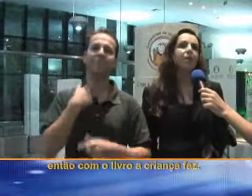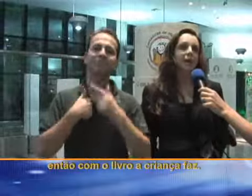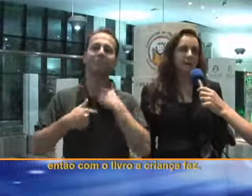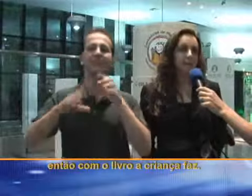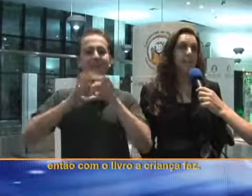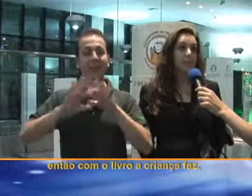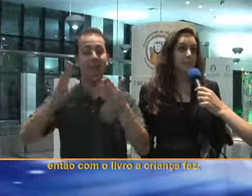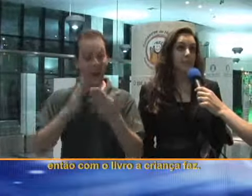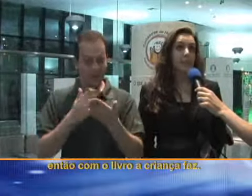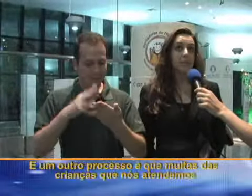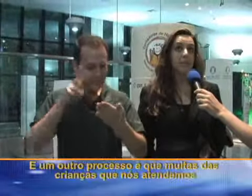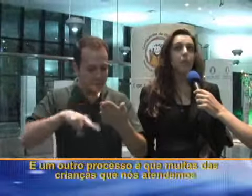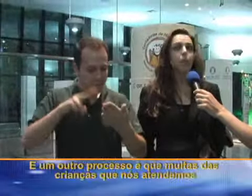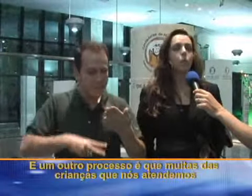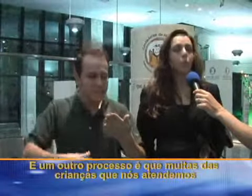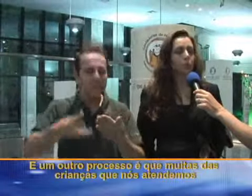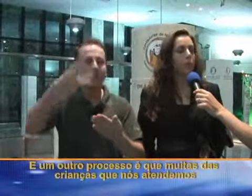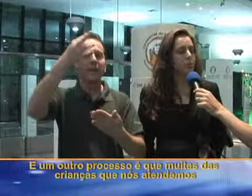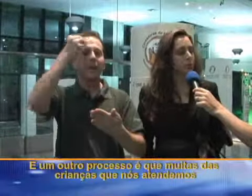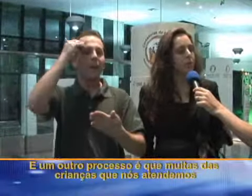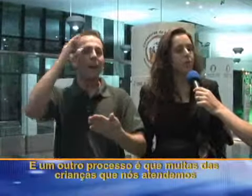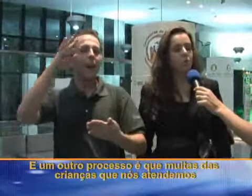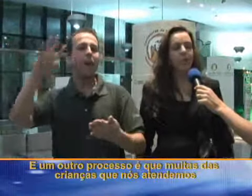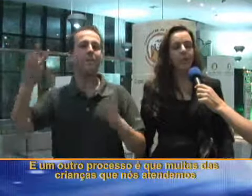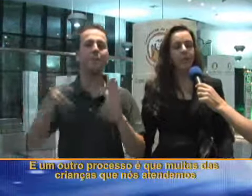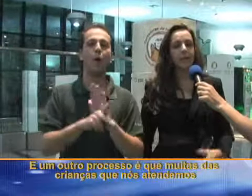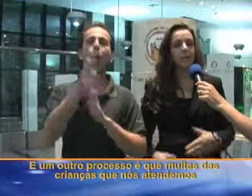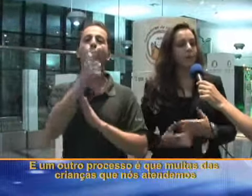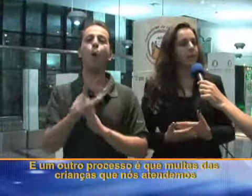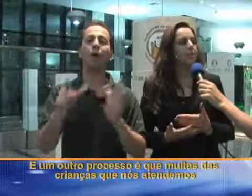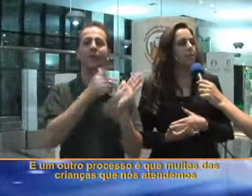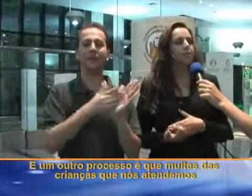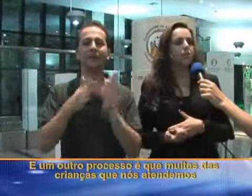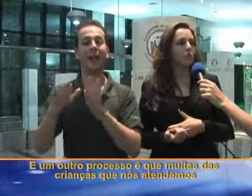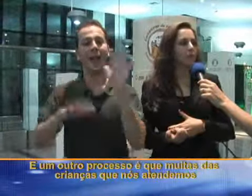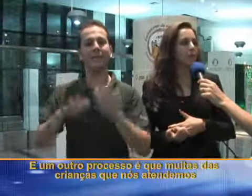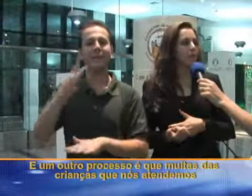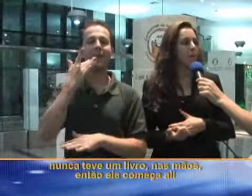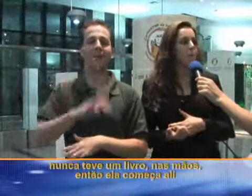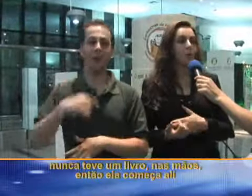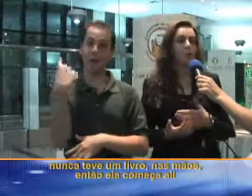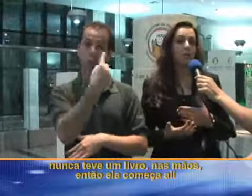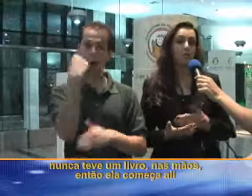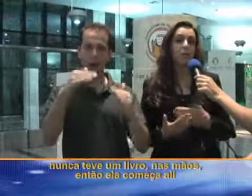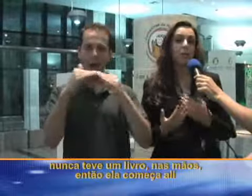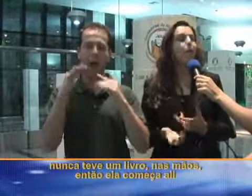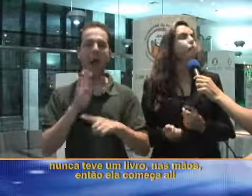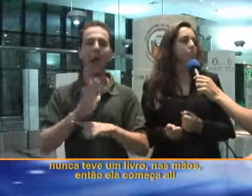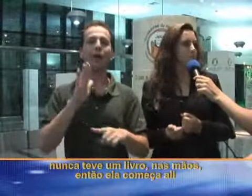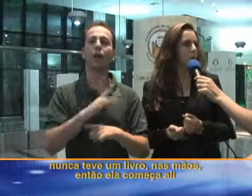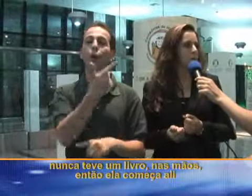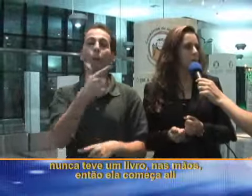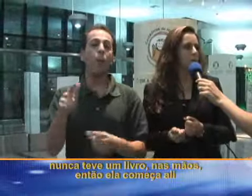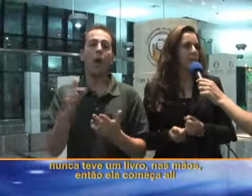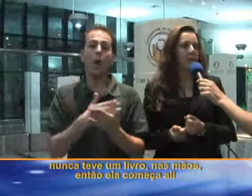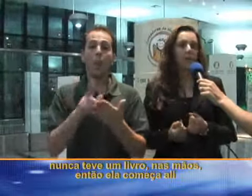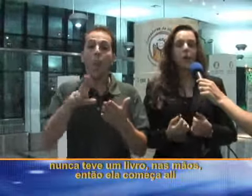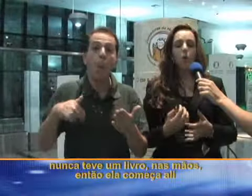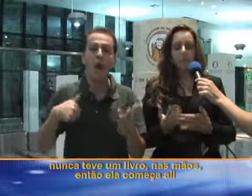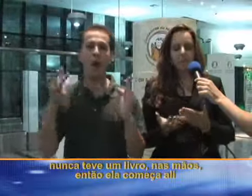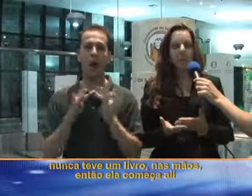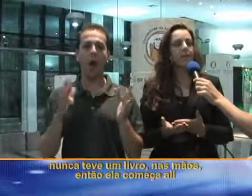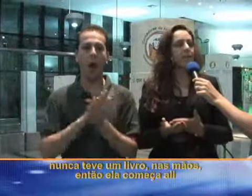livro, a criança faz. E um outro processo é que muitas das crianças que nós atendemos nunca teve um livro nas mãos.